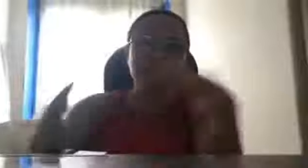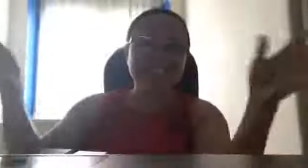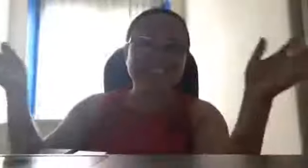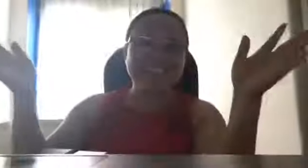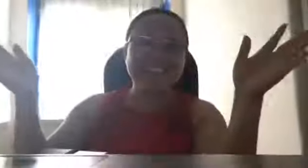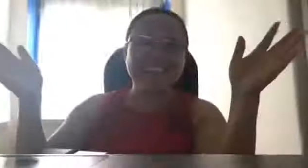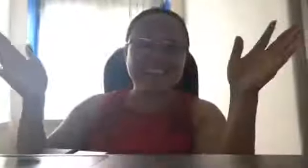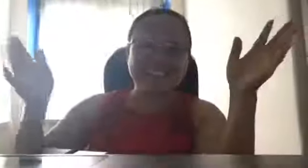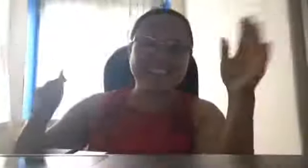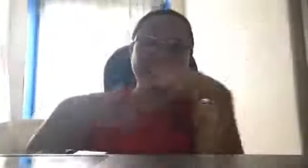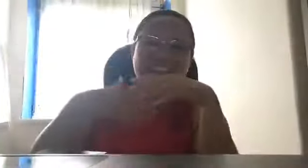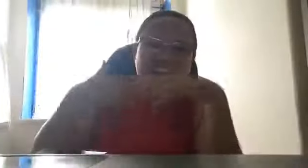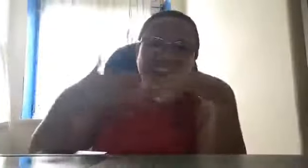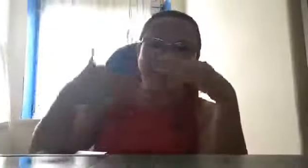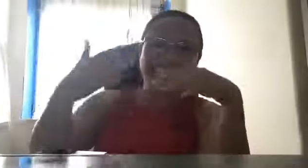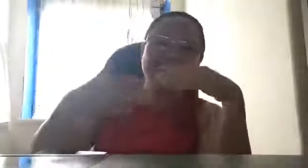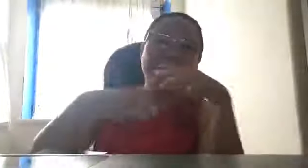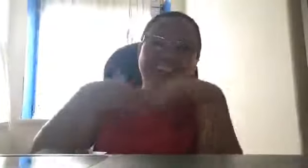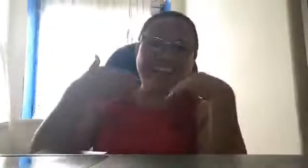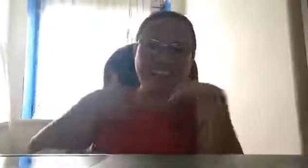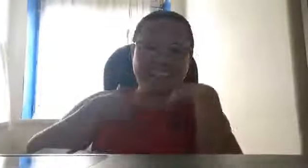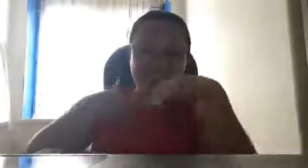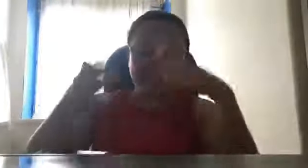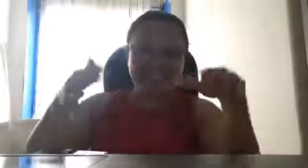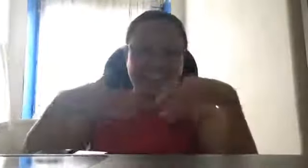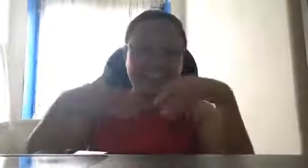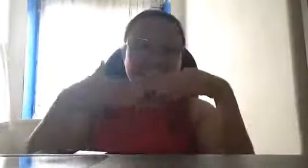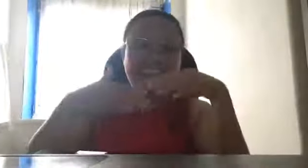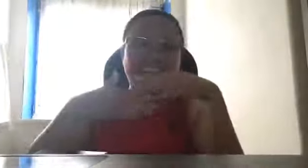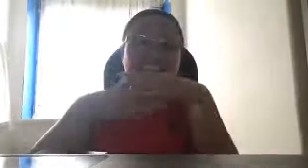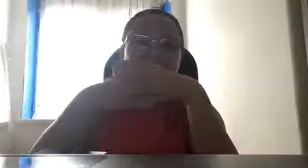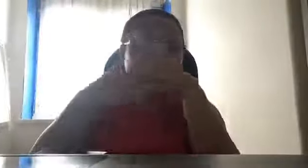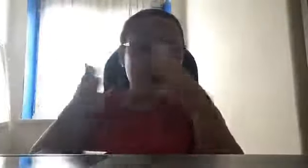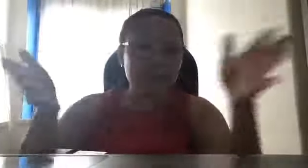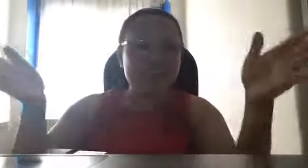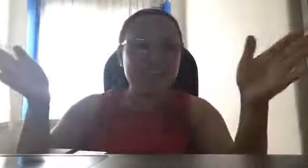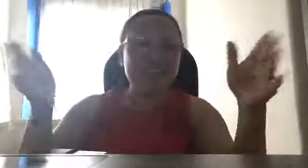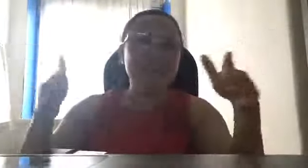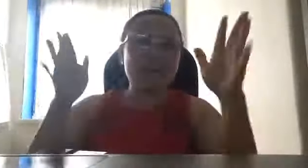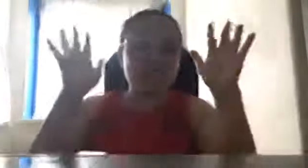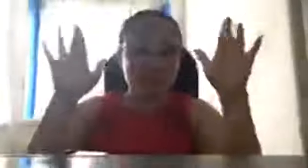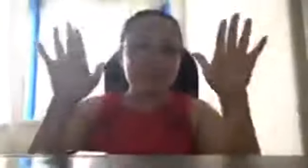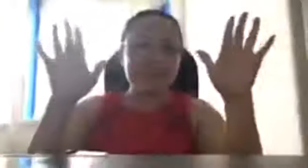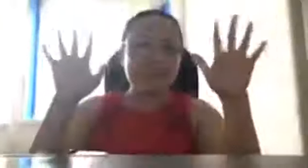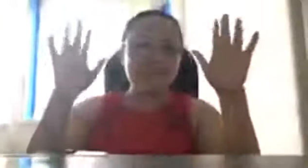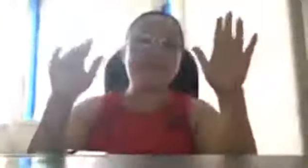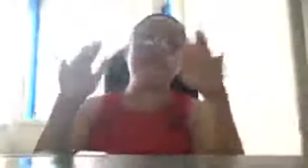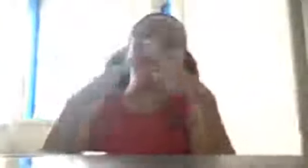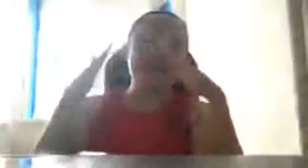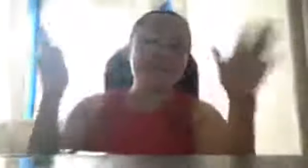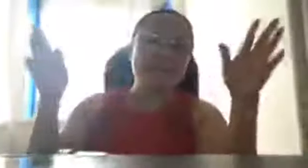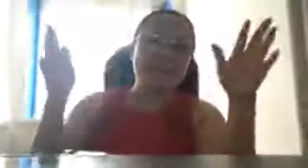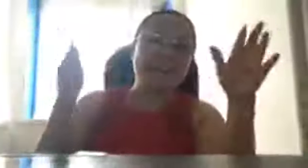hawiin dyan, hindi naman even little, sabi ko lagi katayin, hawiin nyo na, hoy, hef-hef, tama na,